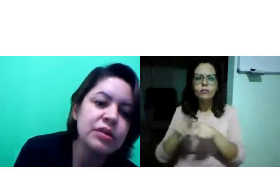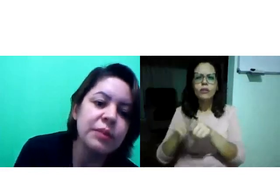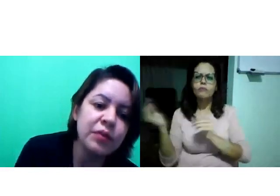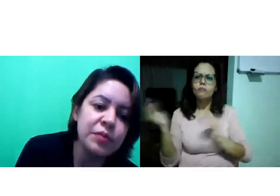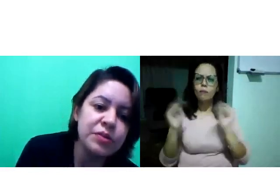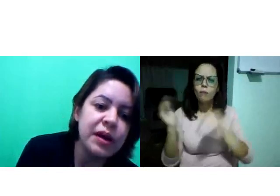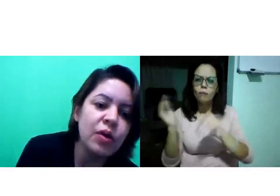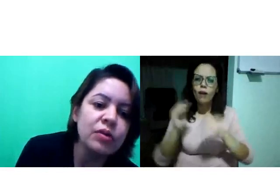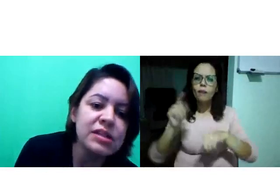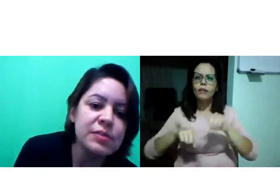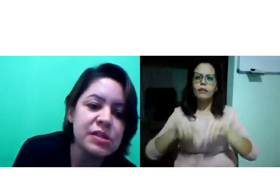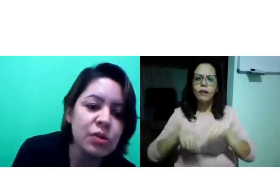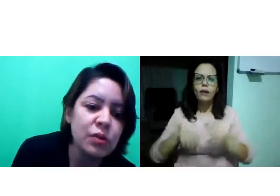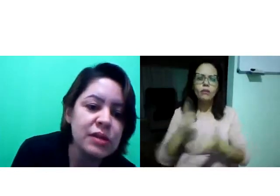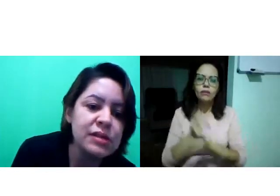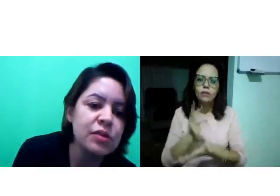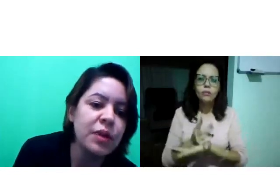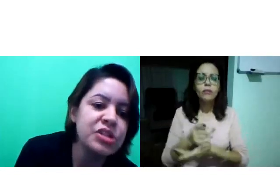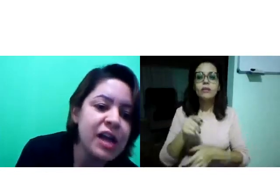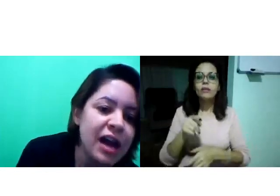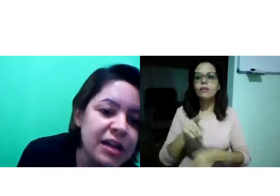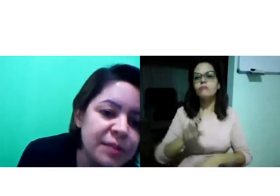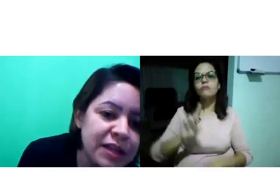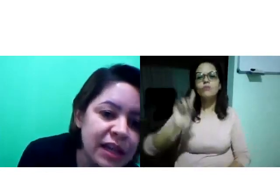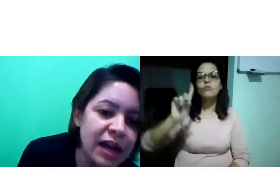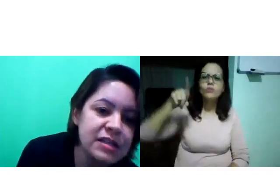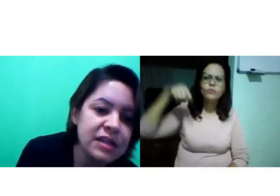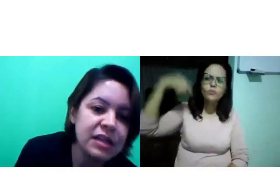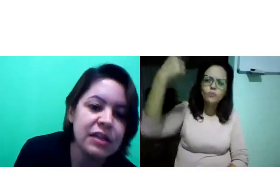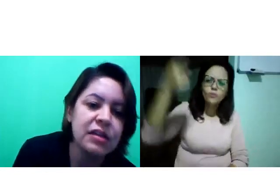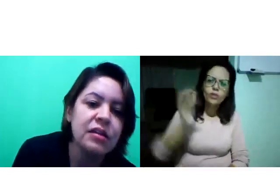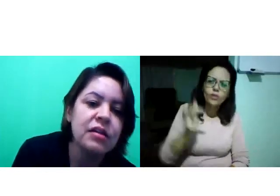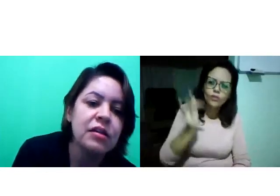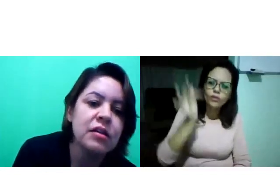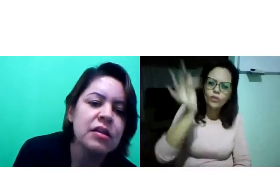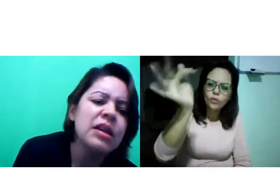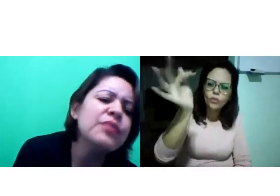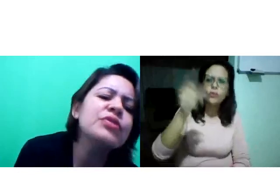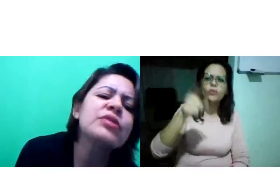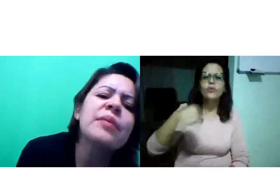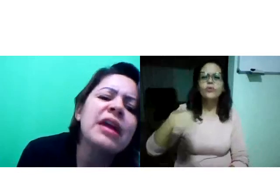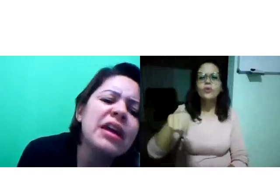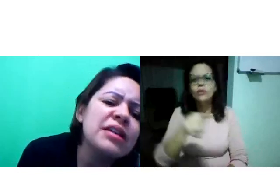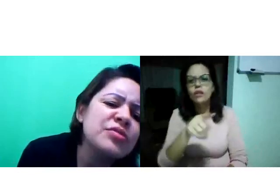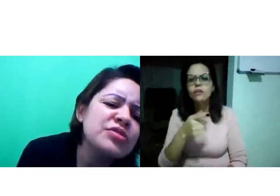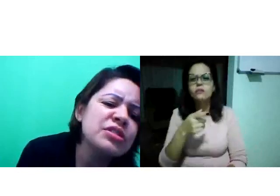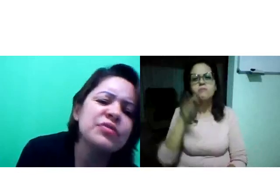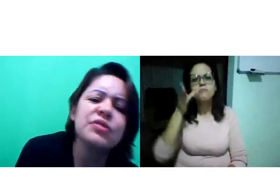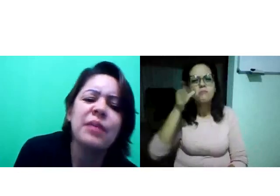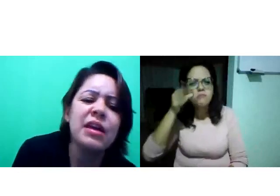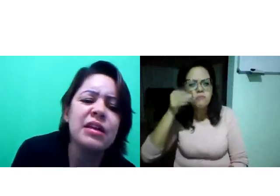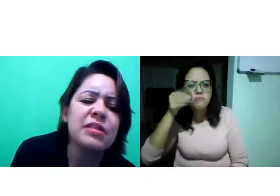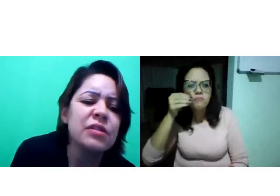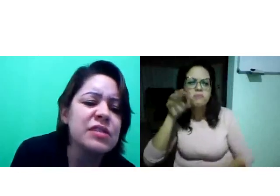Eu também vou pedir para outras pessoas compartilharem materiais ali. E futuramente, um